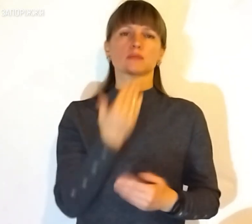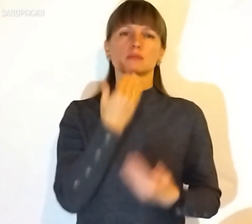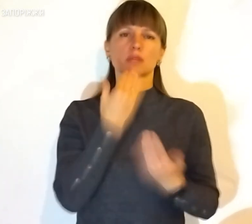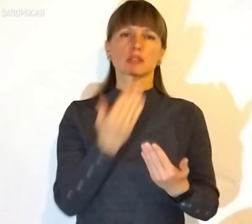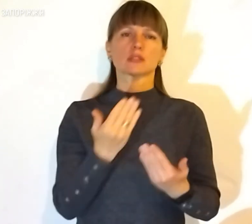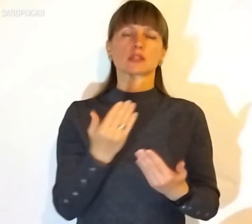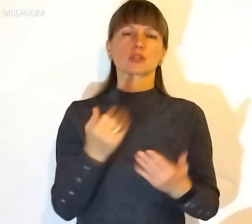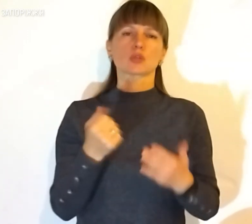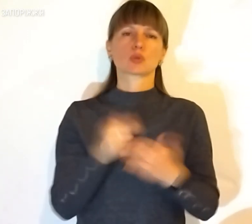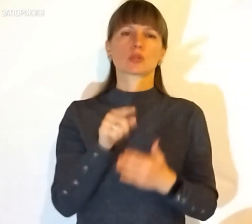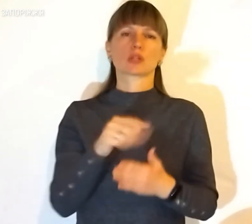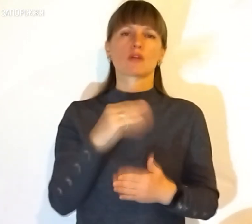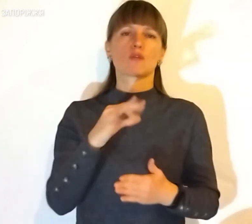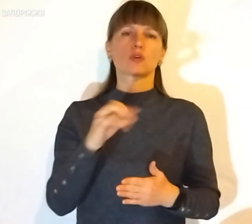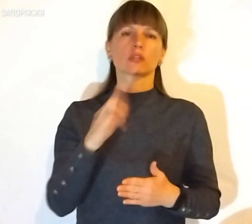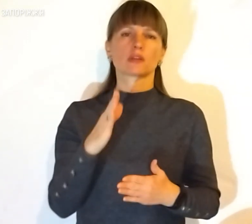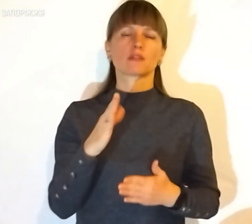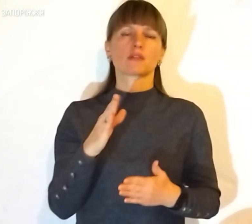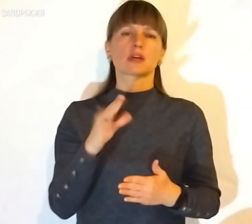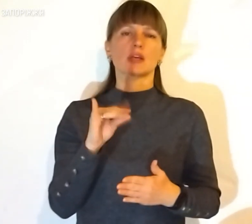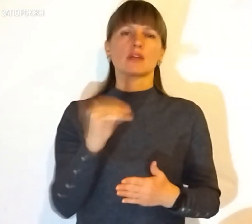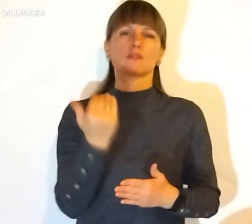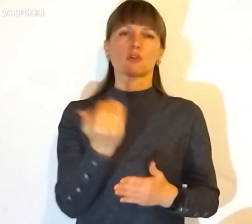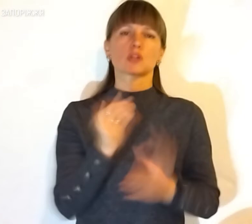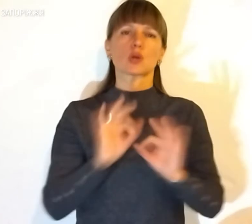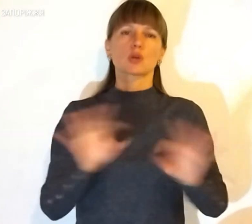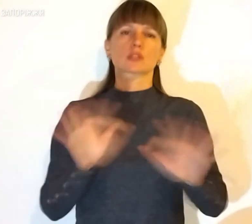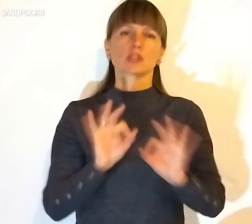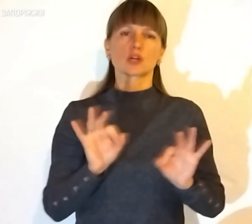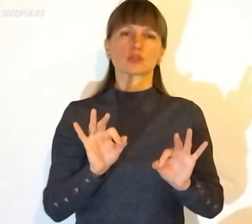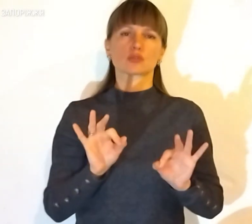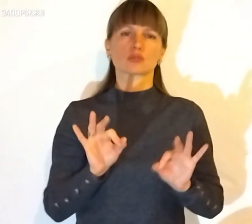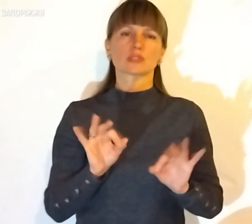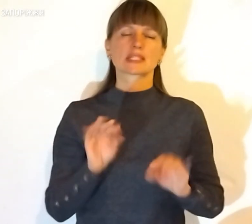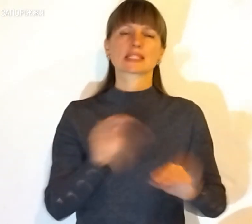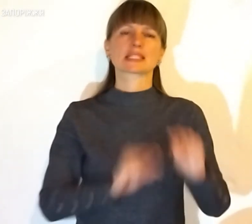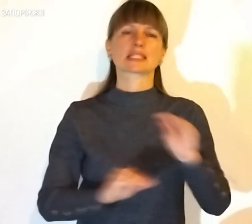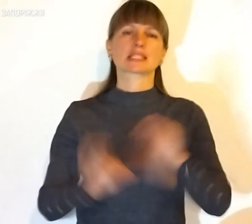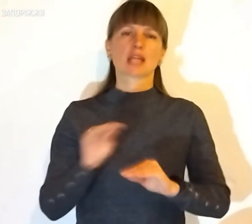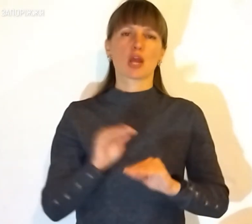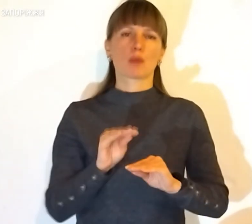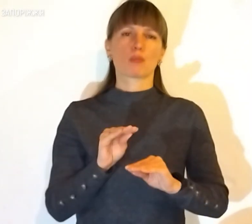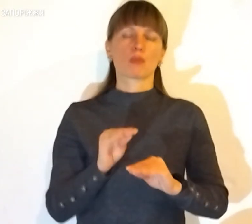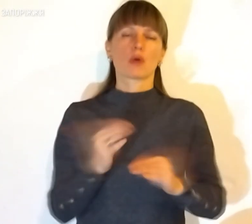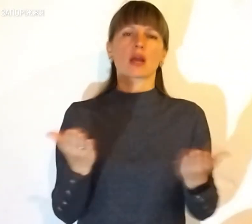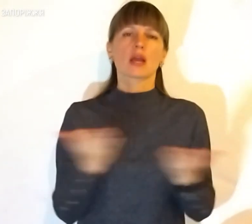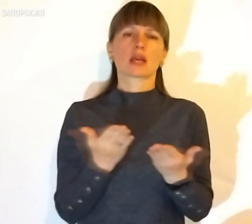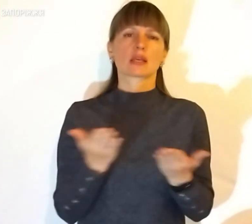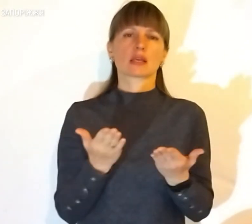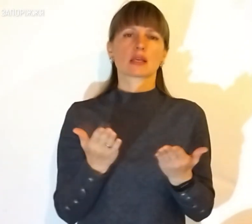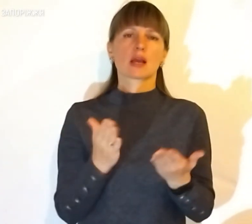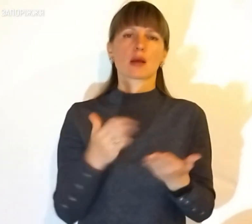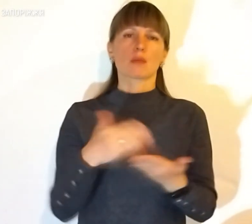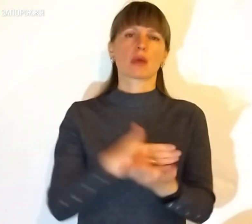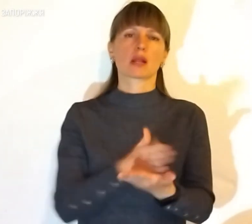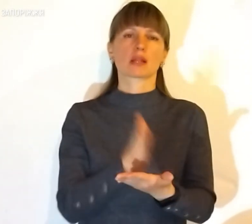безпосередньо до цих фондів. І вони розкажуть тому систему, як перенаправляється